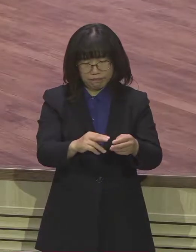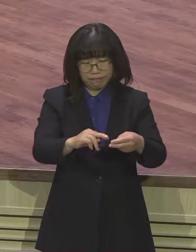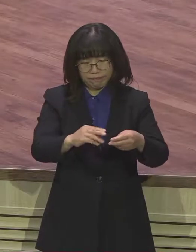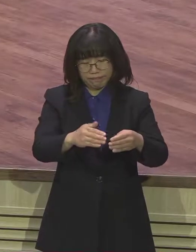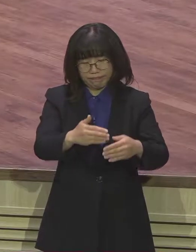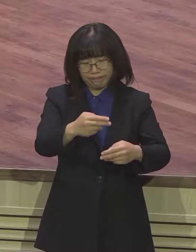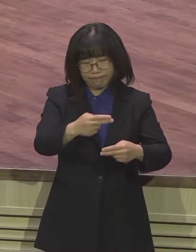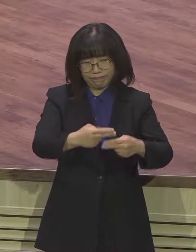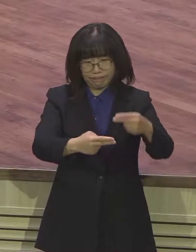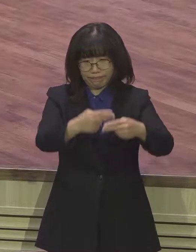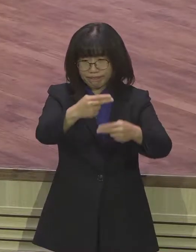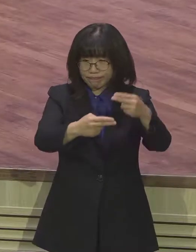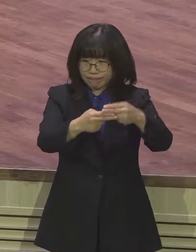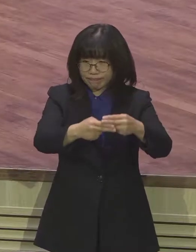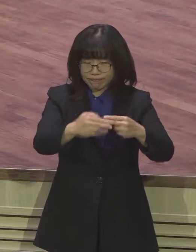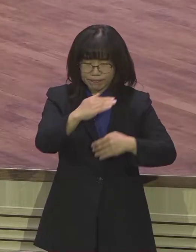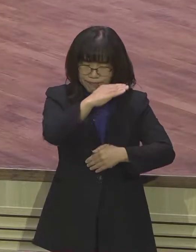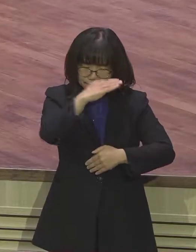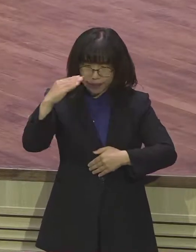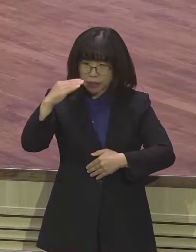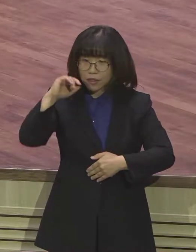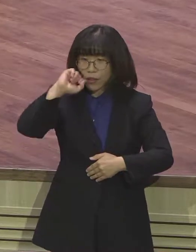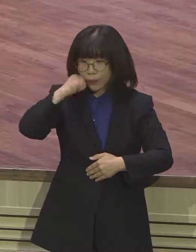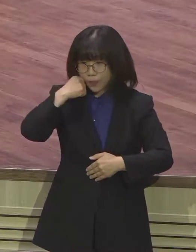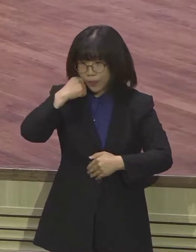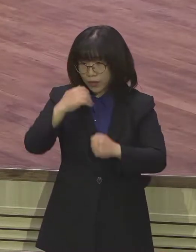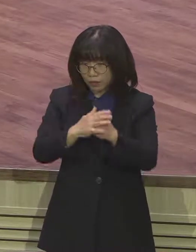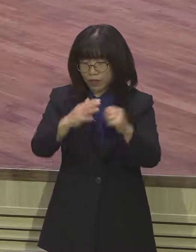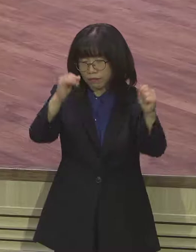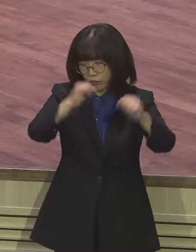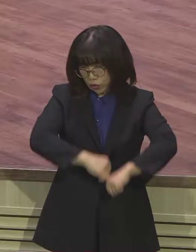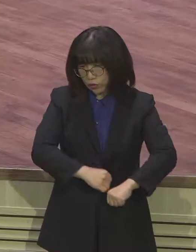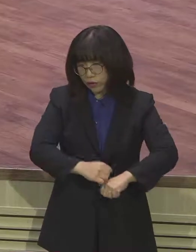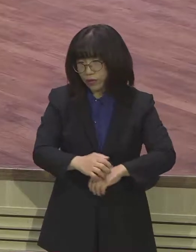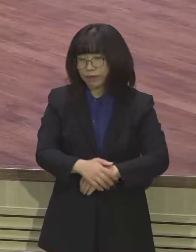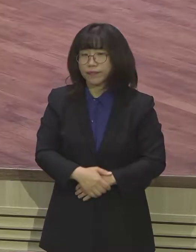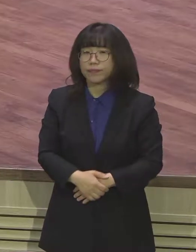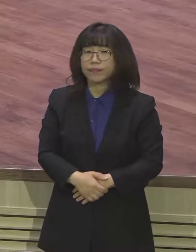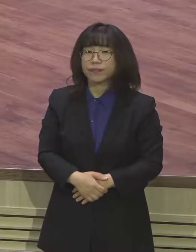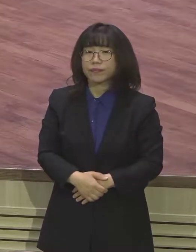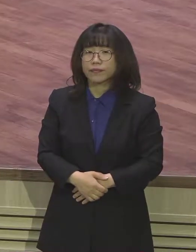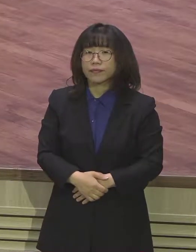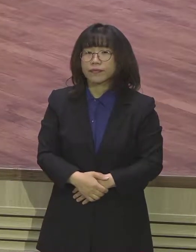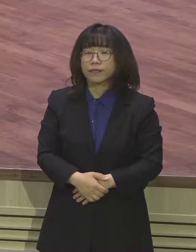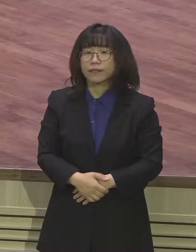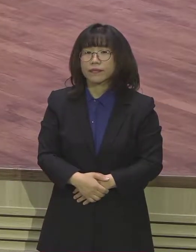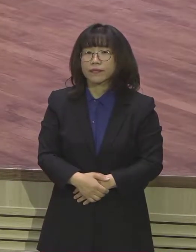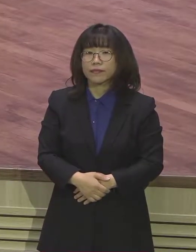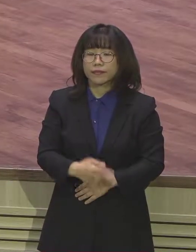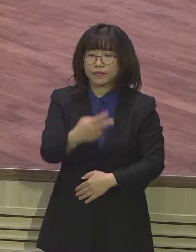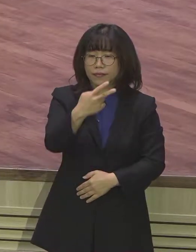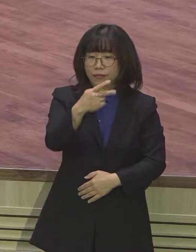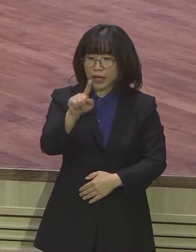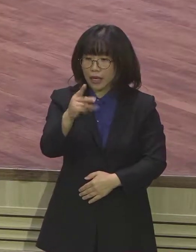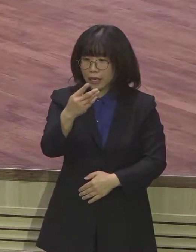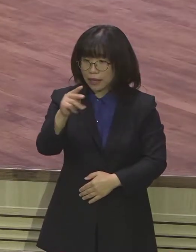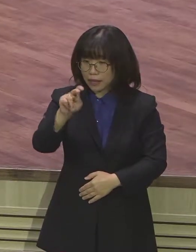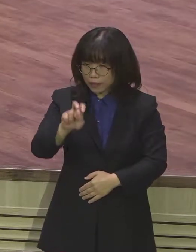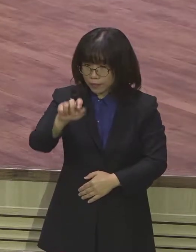건물은 무너져 버릴 수밖에 없습니다. 따라서 우리 건축에 있어서 이 다림줄이라는 것은 우리가 집을 튼튼하고